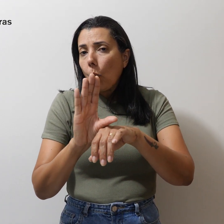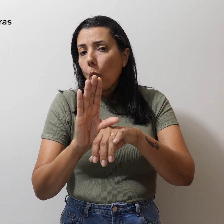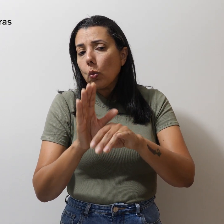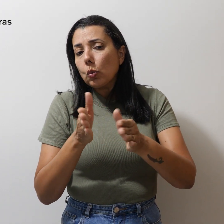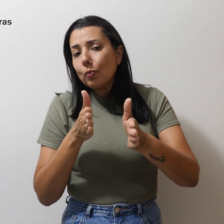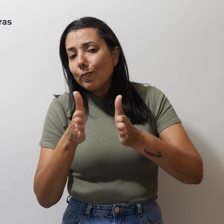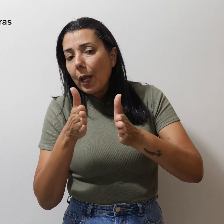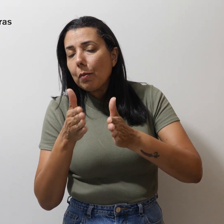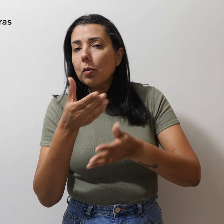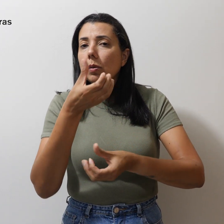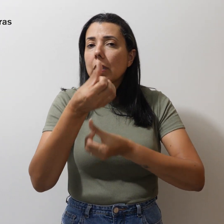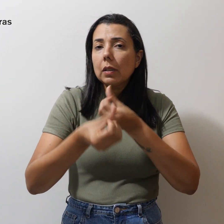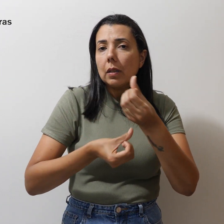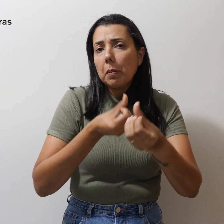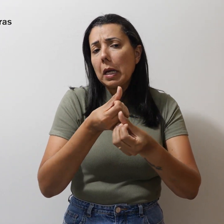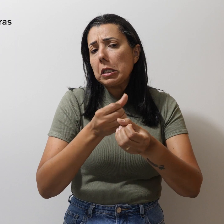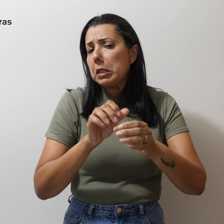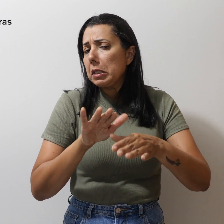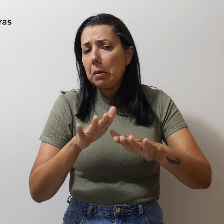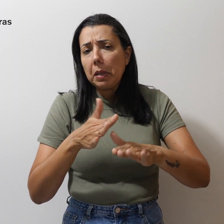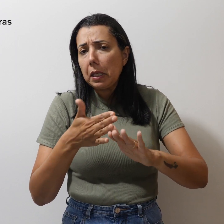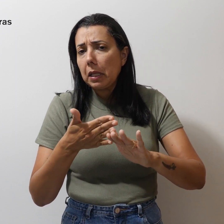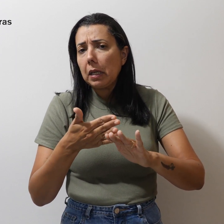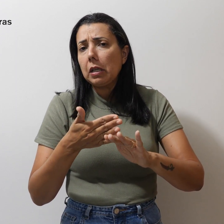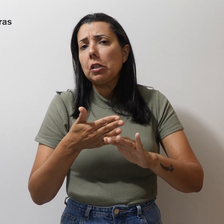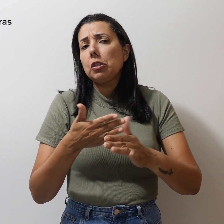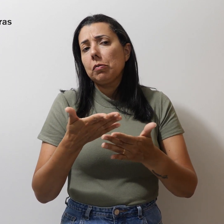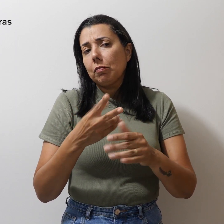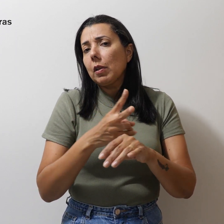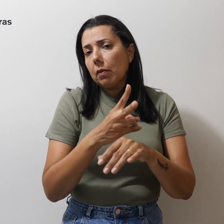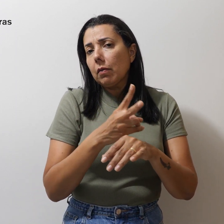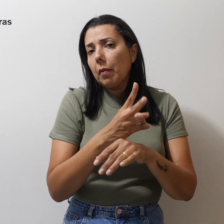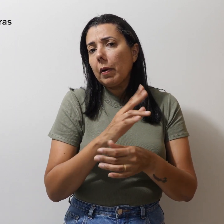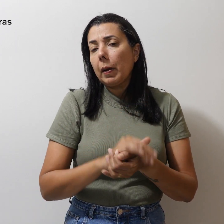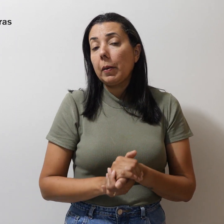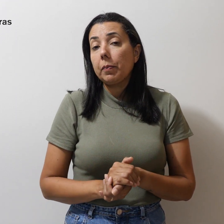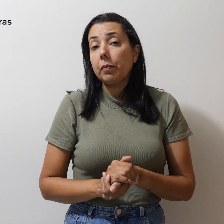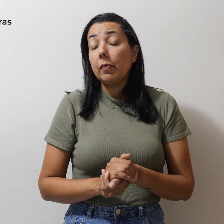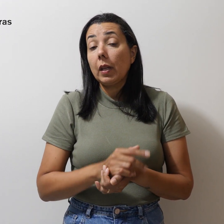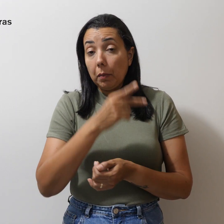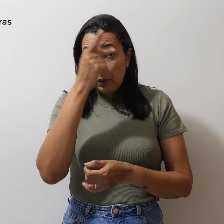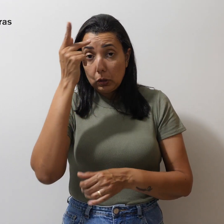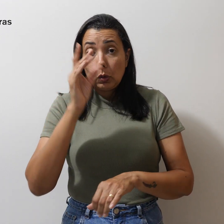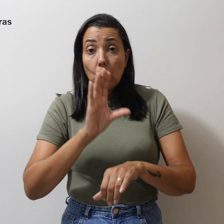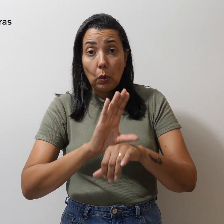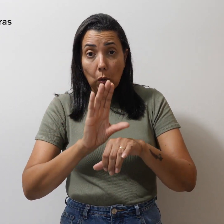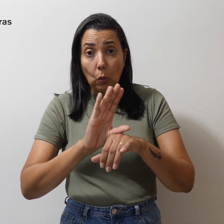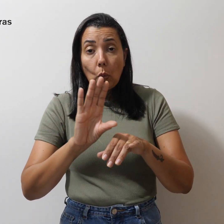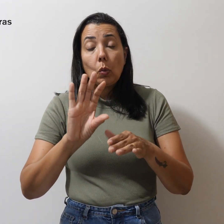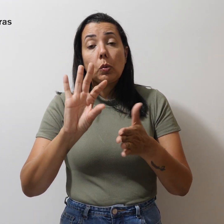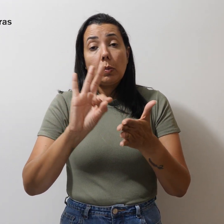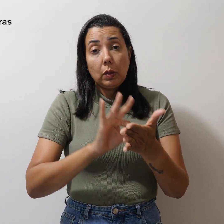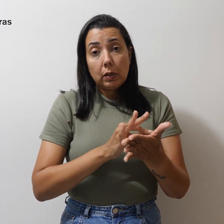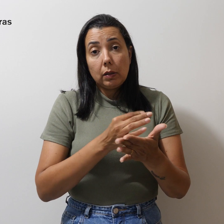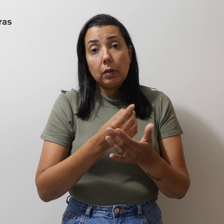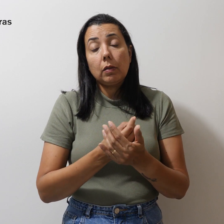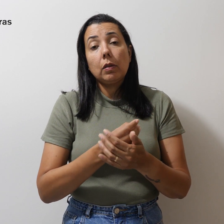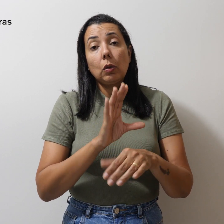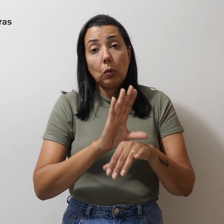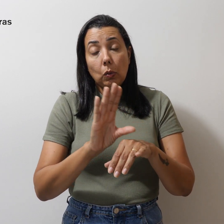semestre, independentemente da carga horária. O cursista matriculado em um curso não